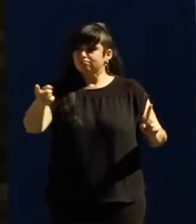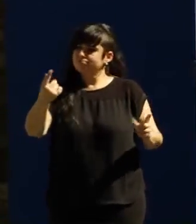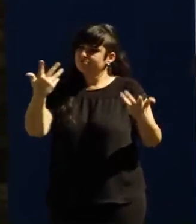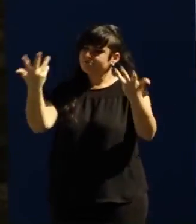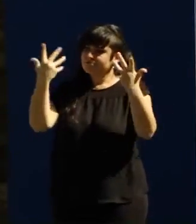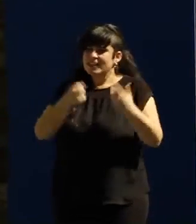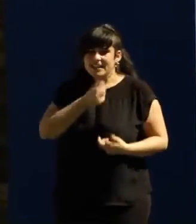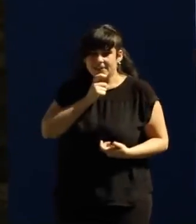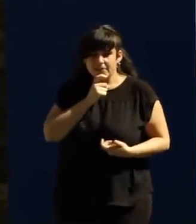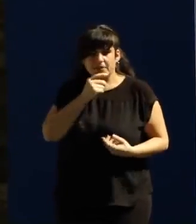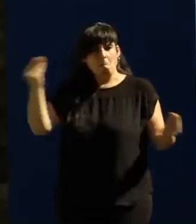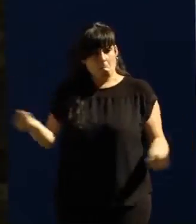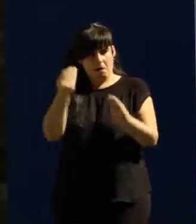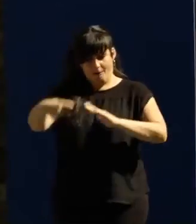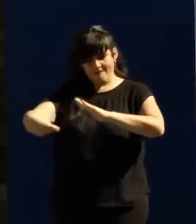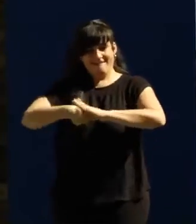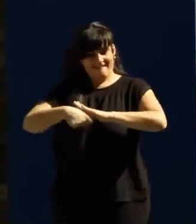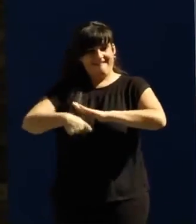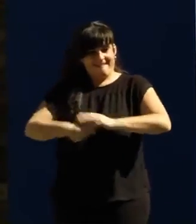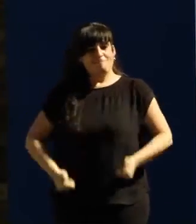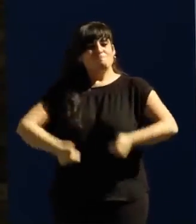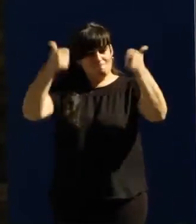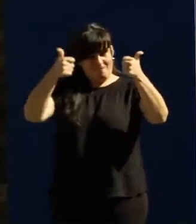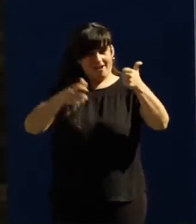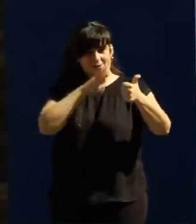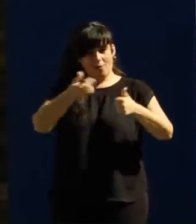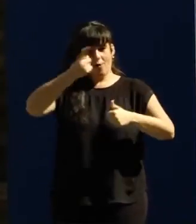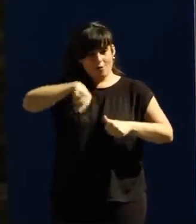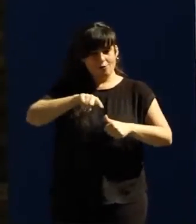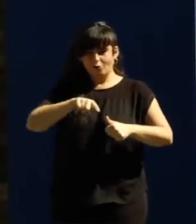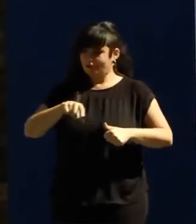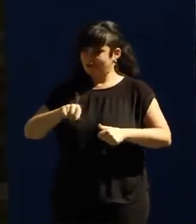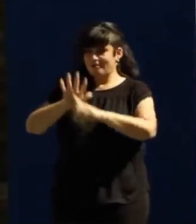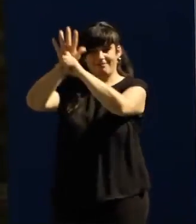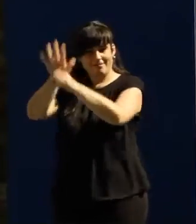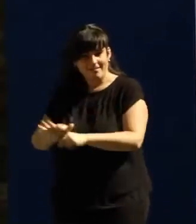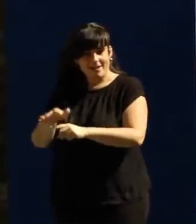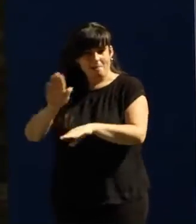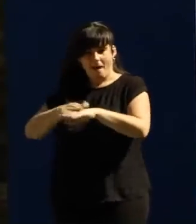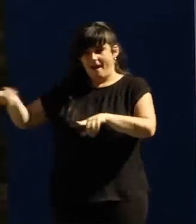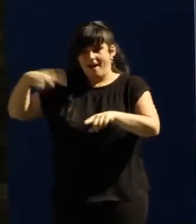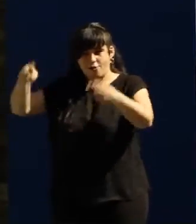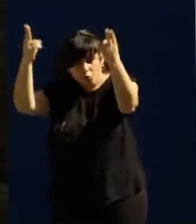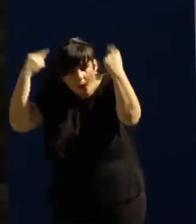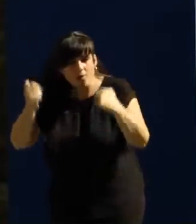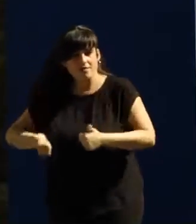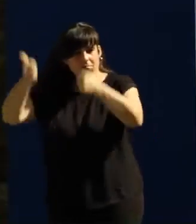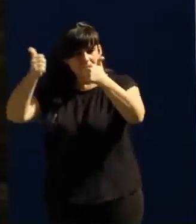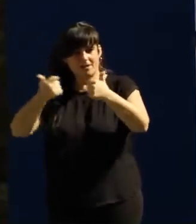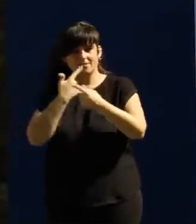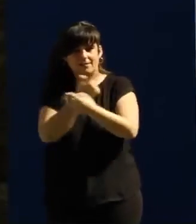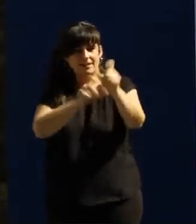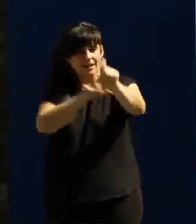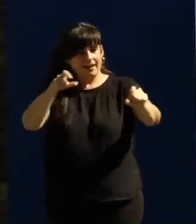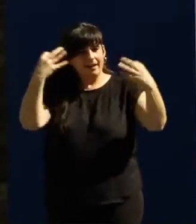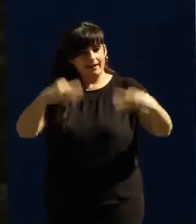No ha sido fácil llegar hasta aquí. Y hemos llegado dándonos el gustazo de darles una cura de humildad a los poderosos y decirles que la gente sencilla